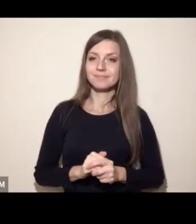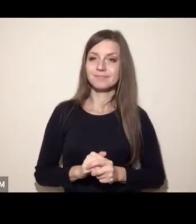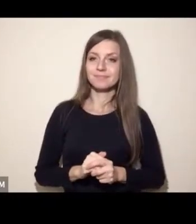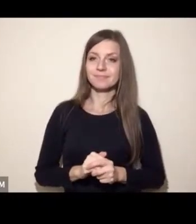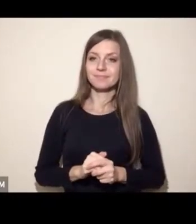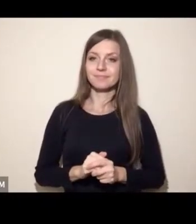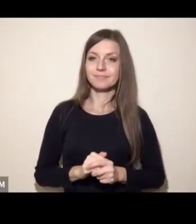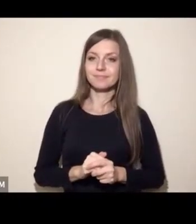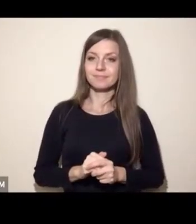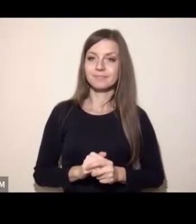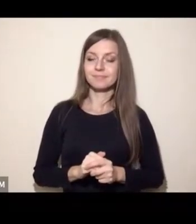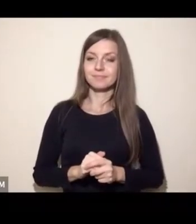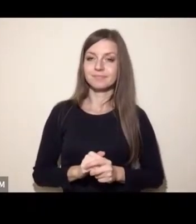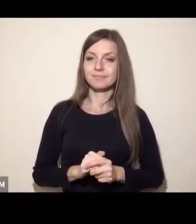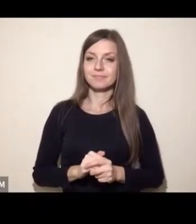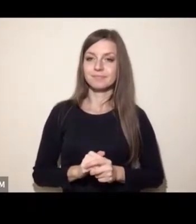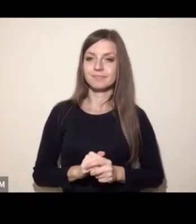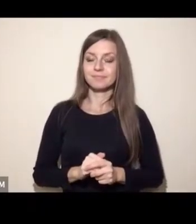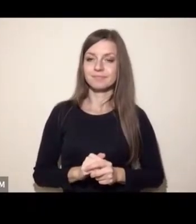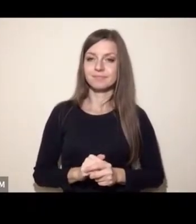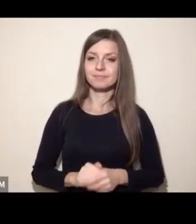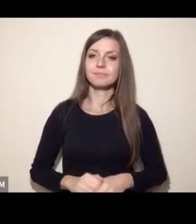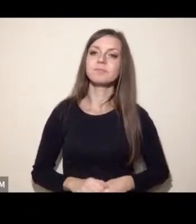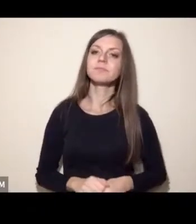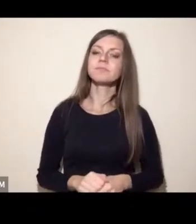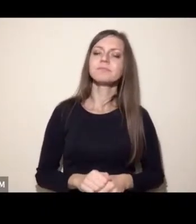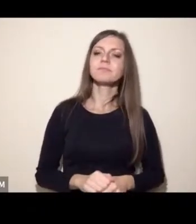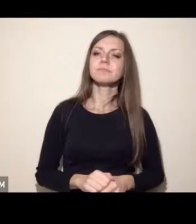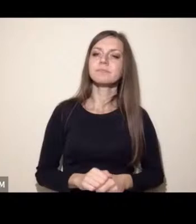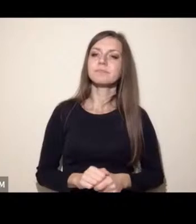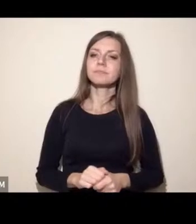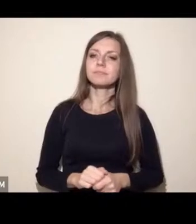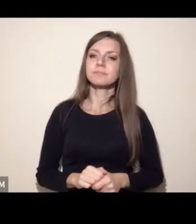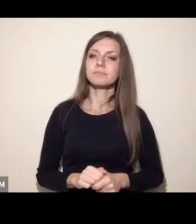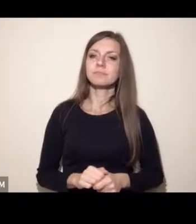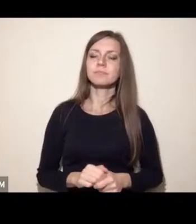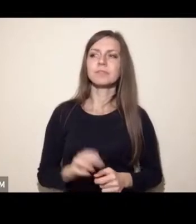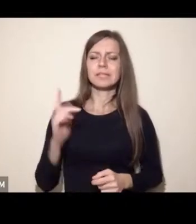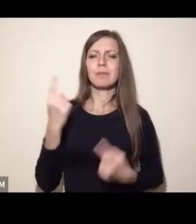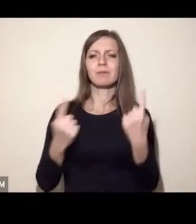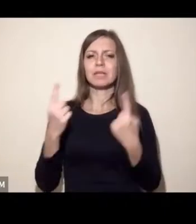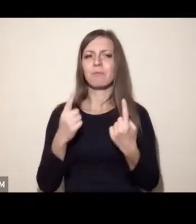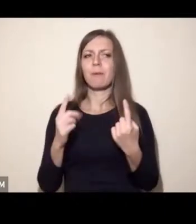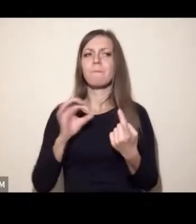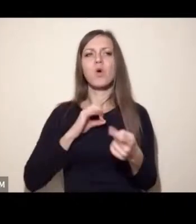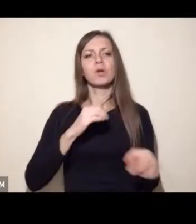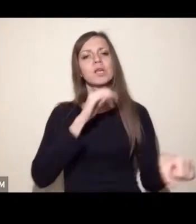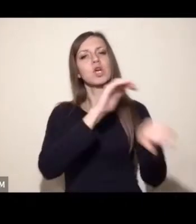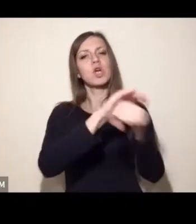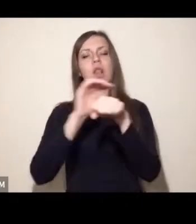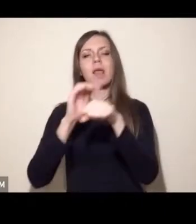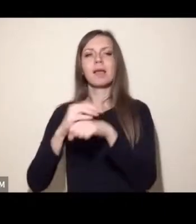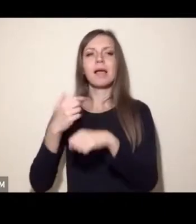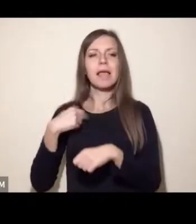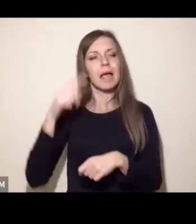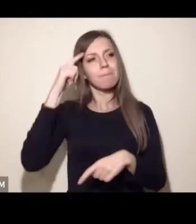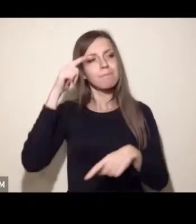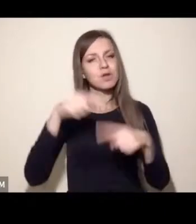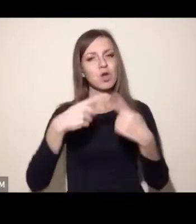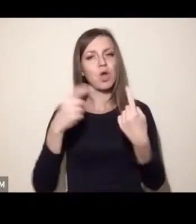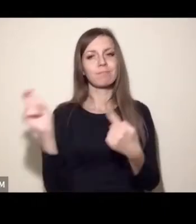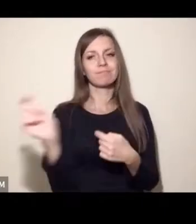kiedy ja o tym myślałem, też pod kątem tego, jak przekonywać czy to moich znajomych, czy na podstawie działania